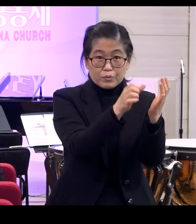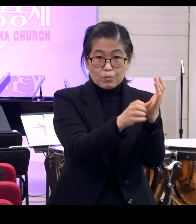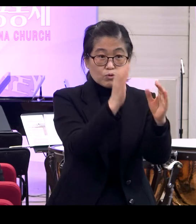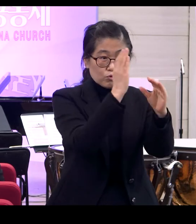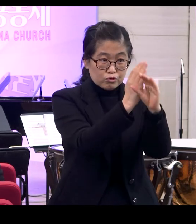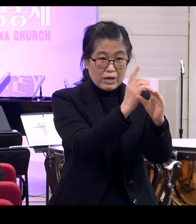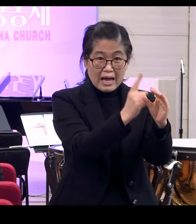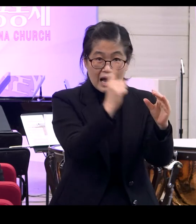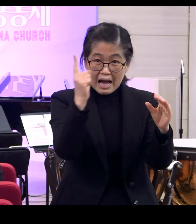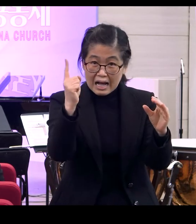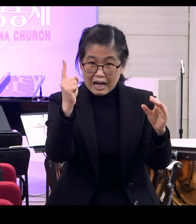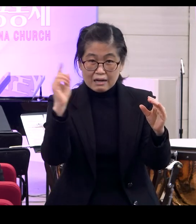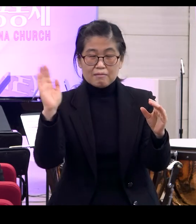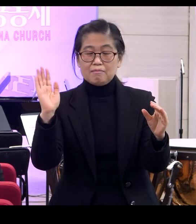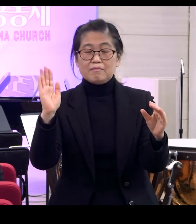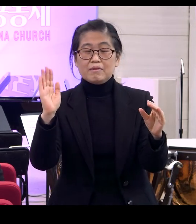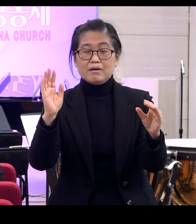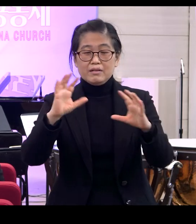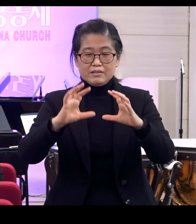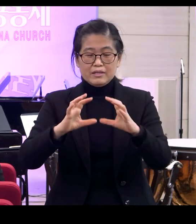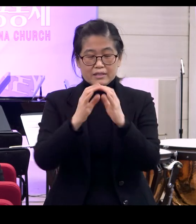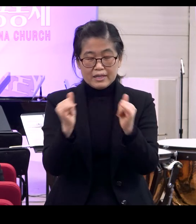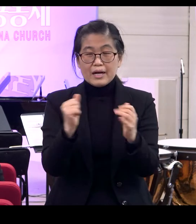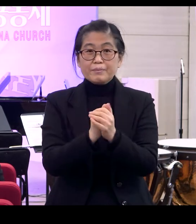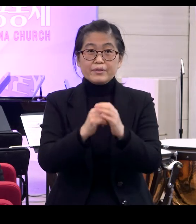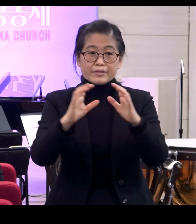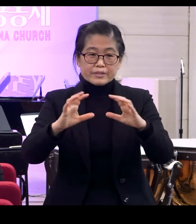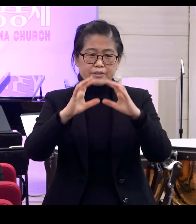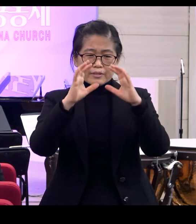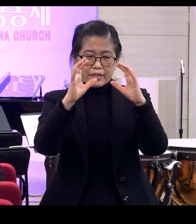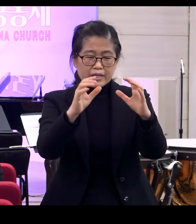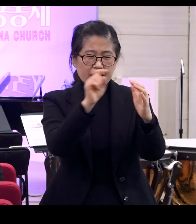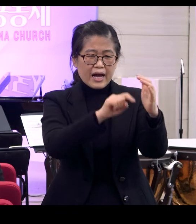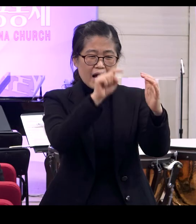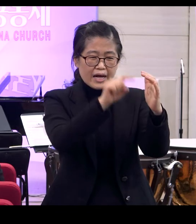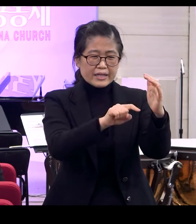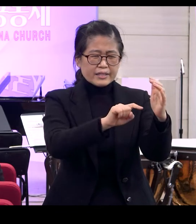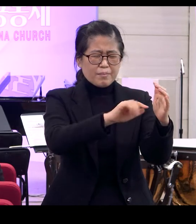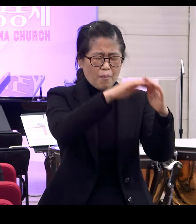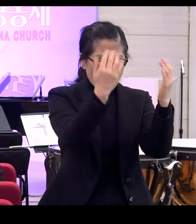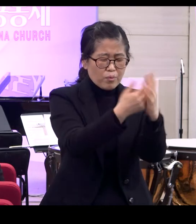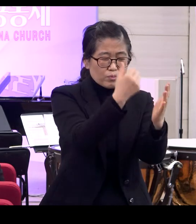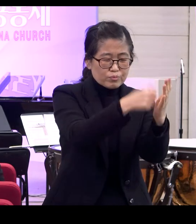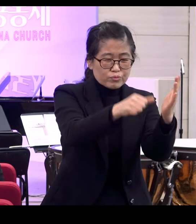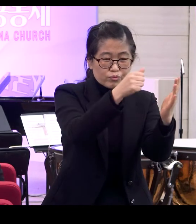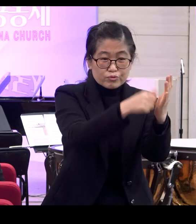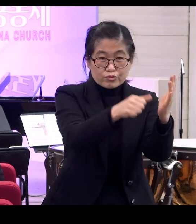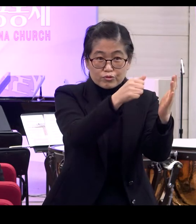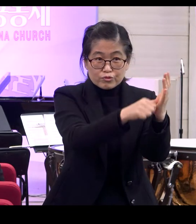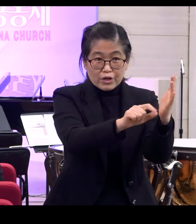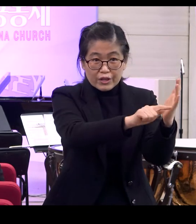사람은요 이 세상에 있는 모든 피조물을 가지고 이 세상을 아름답게 관리하도록